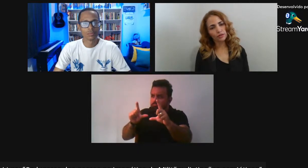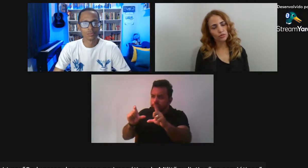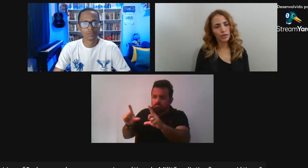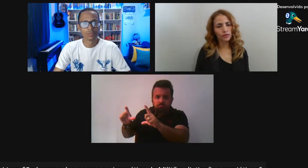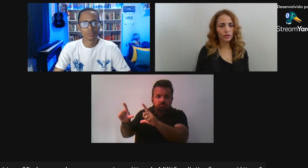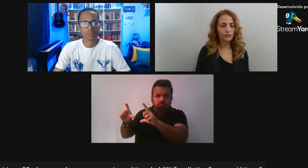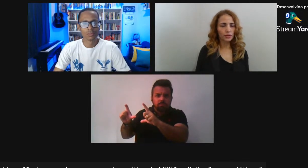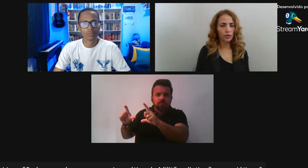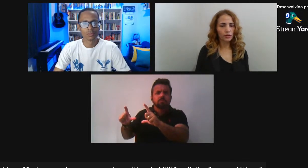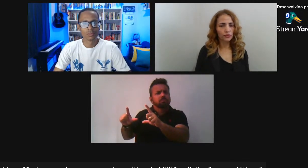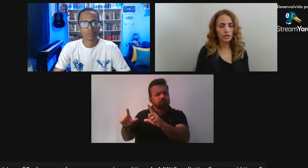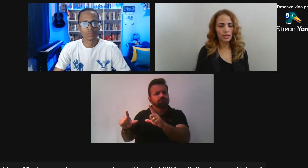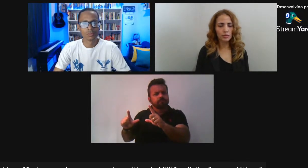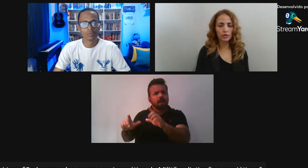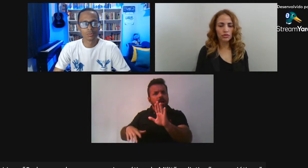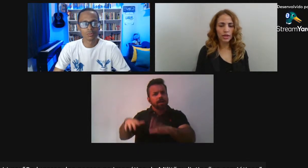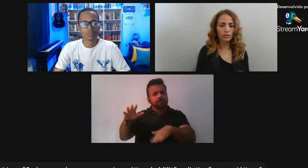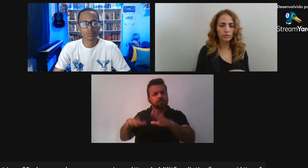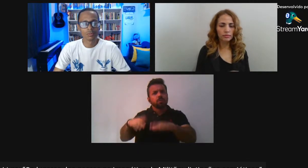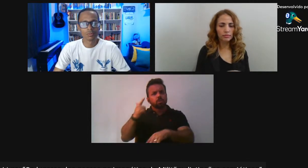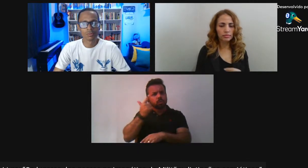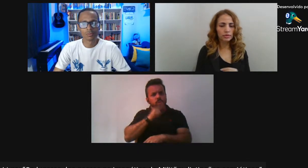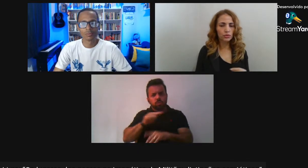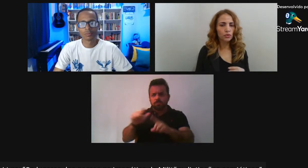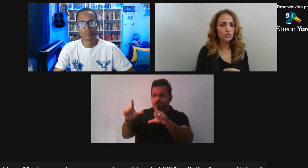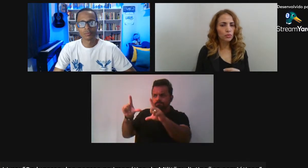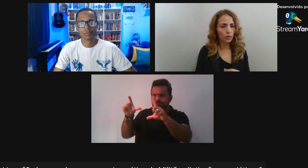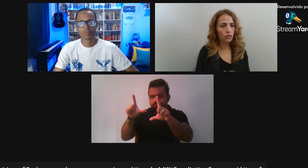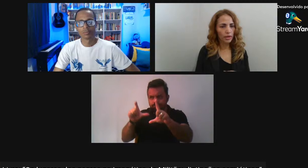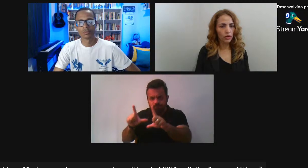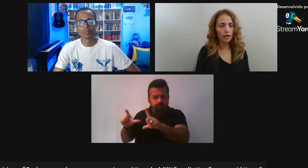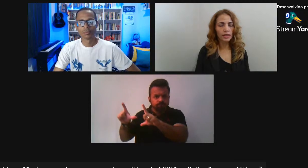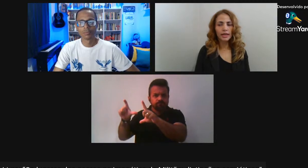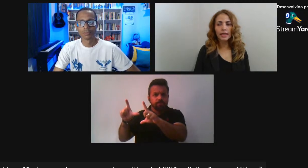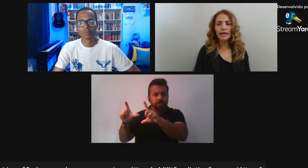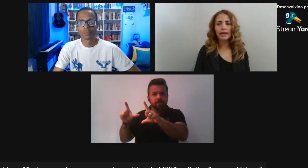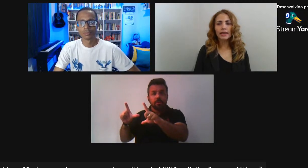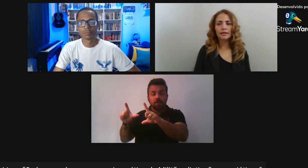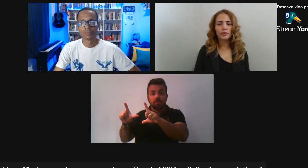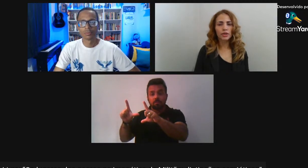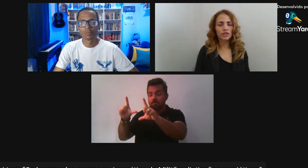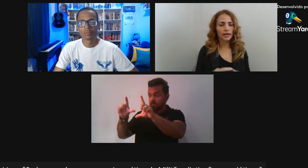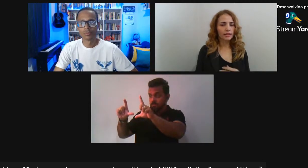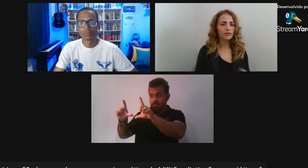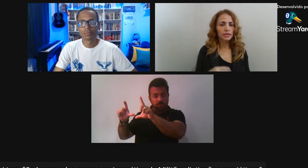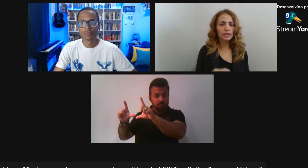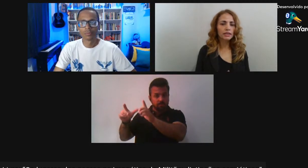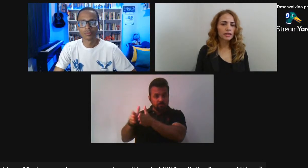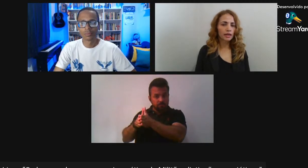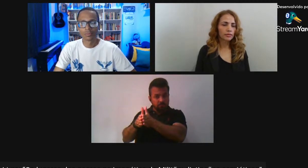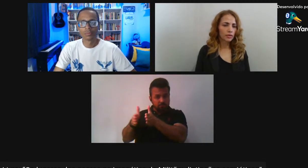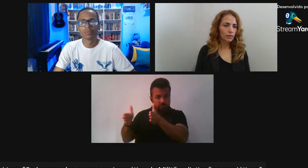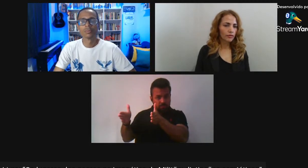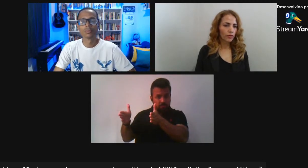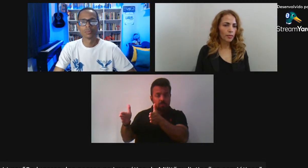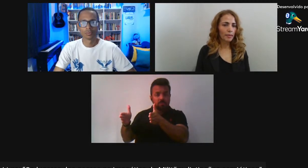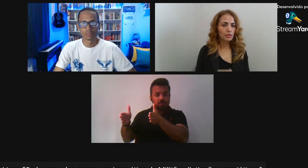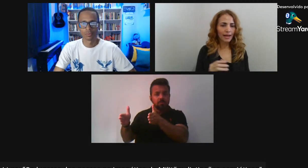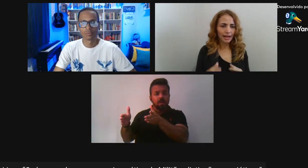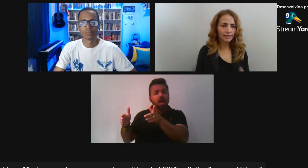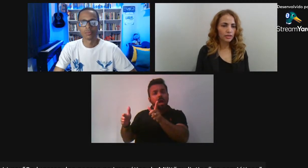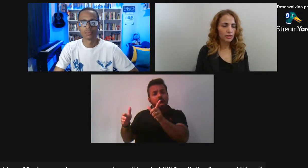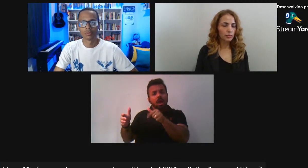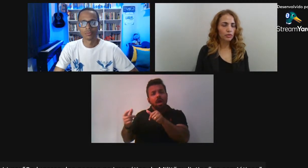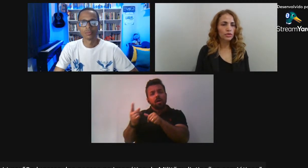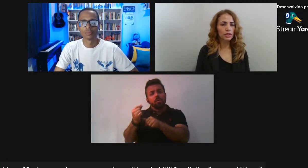fotografados Porque a fotografia Embora fosse nesse período Já de um custo Um pouco menor Porque tinha a carta de visite Que era uma forma